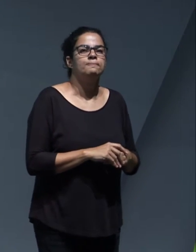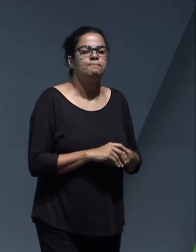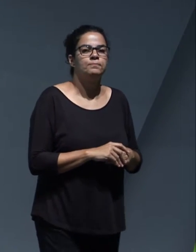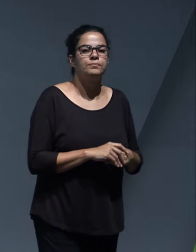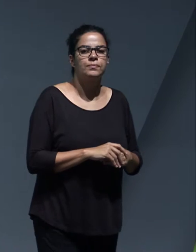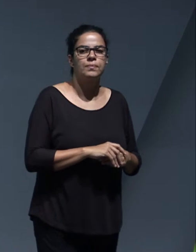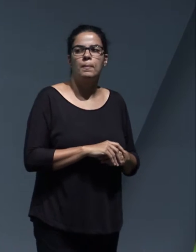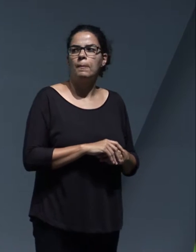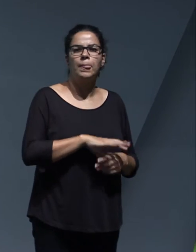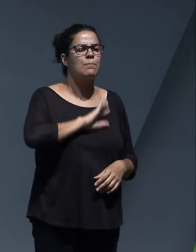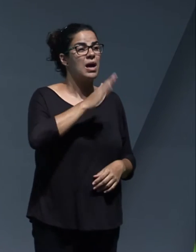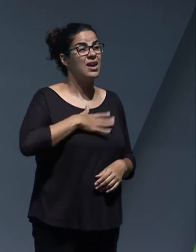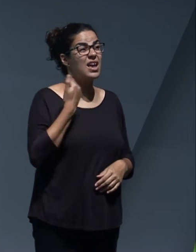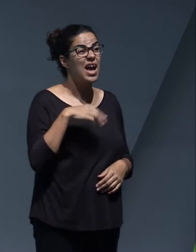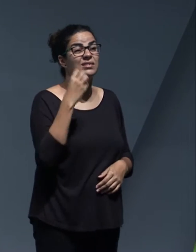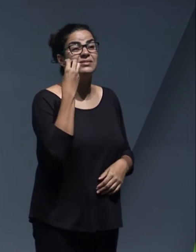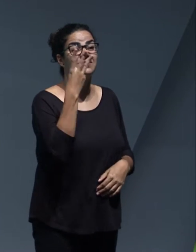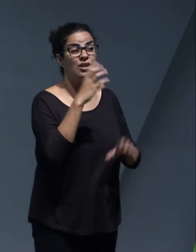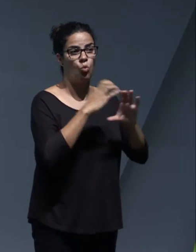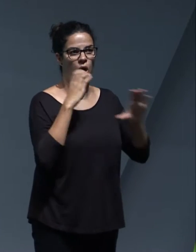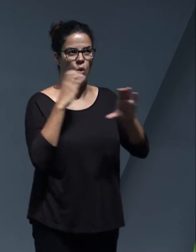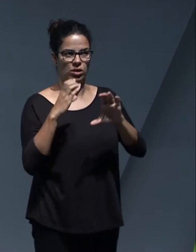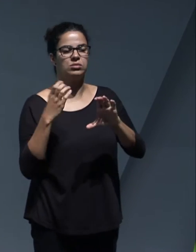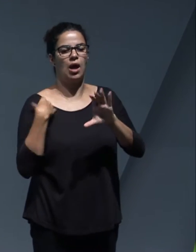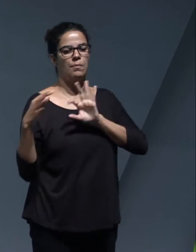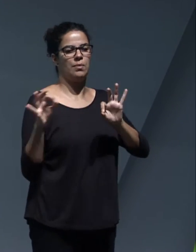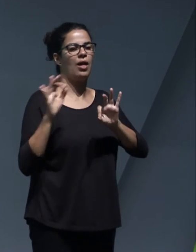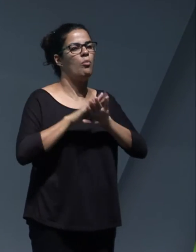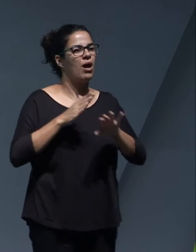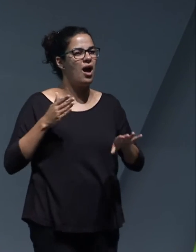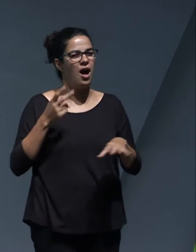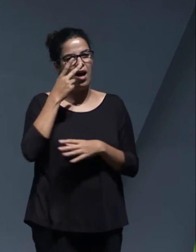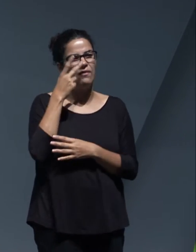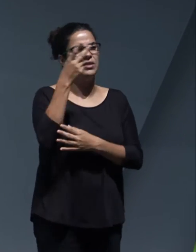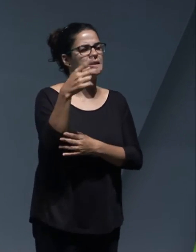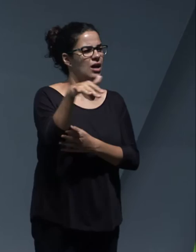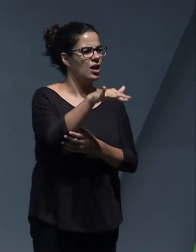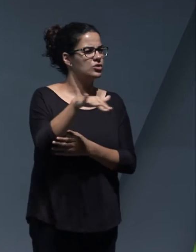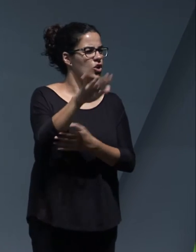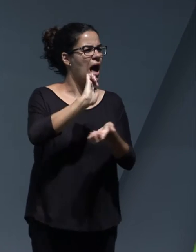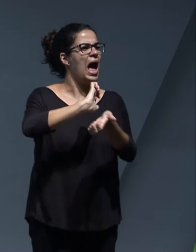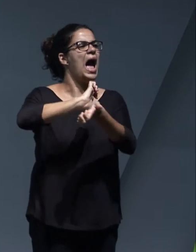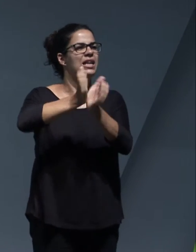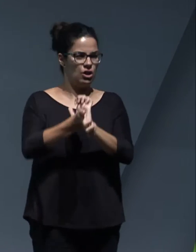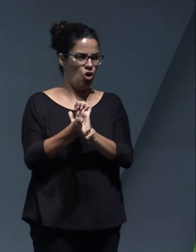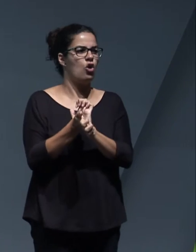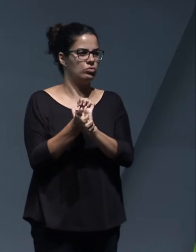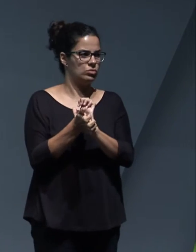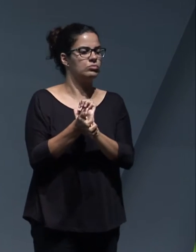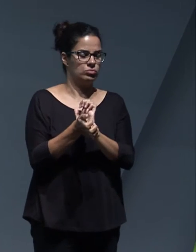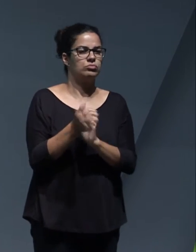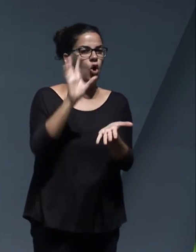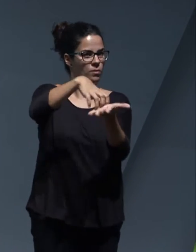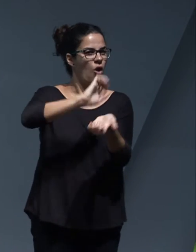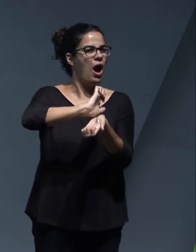pues son tres guaguas, para ir a visitar el complejo ambiental de Arico, eso no es el Oroparque, no sé tantas, de repente tres guaguas puede ir a